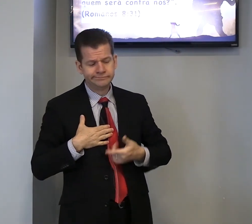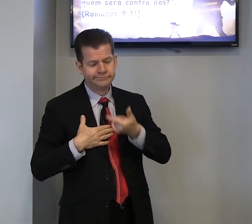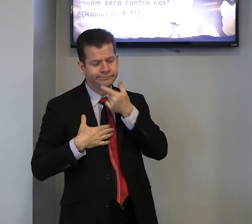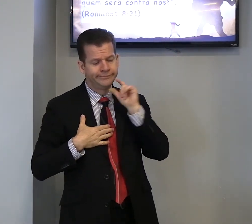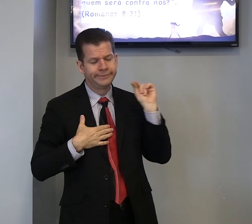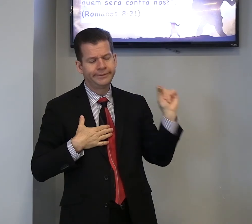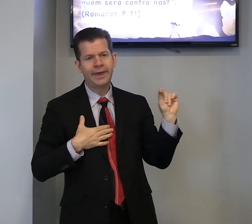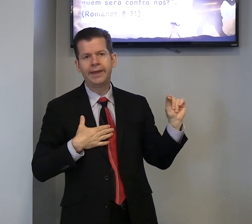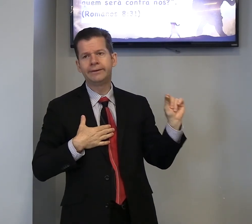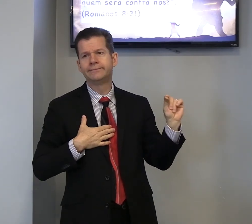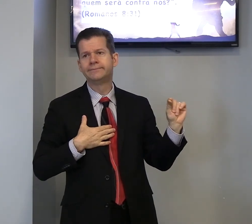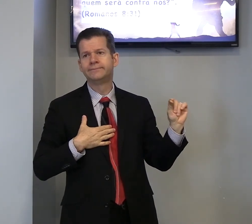quem,